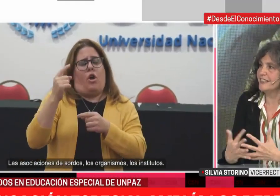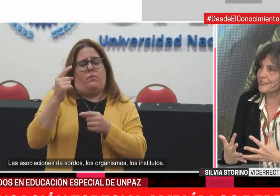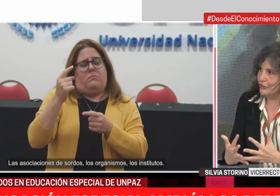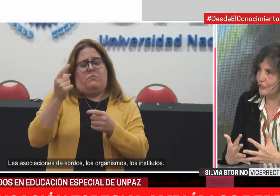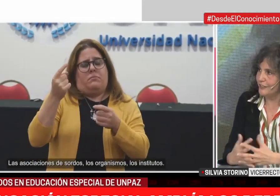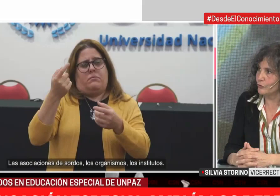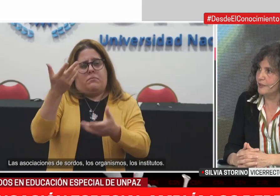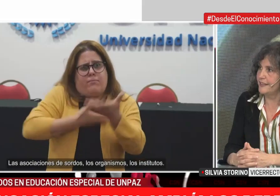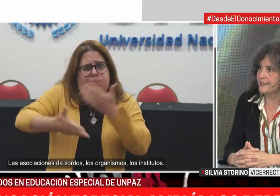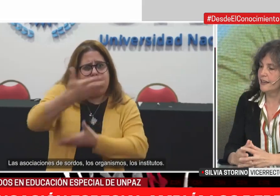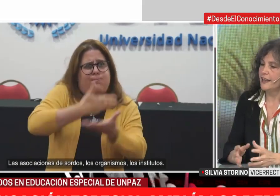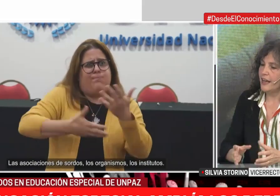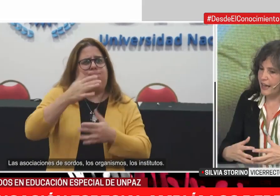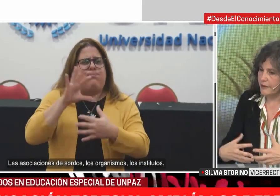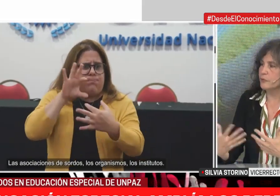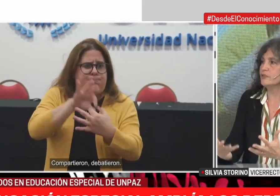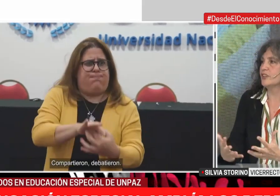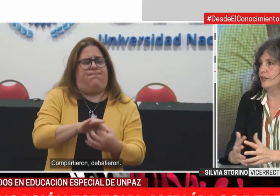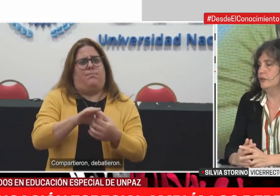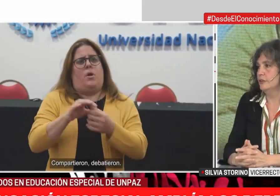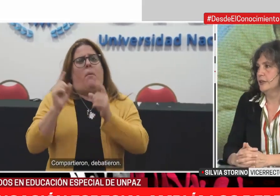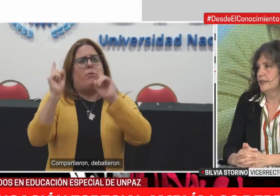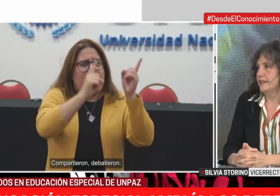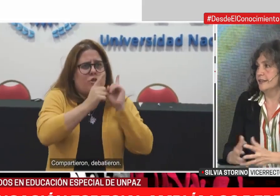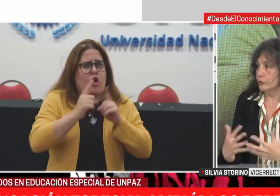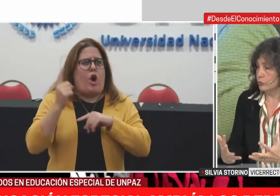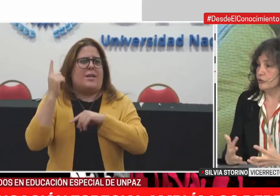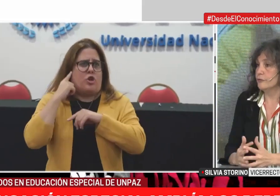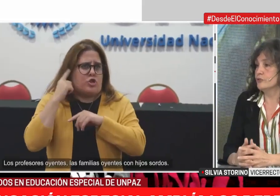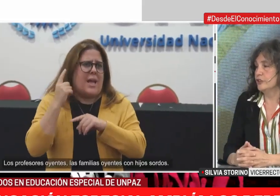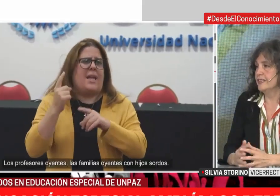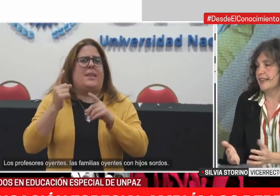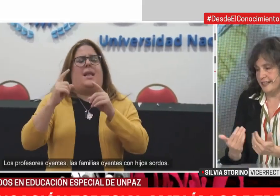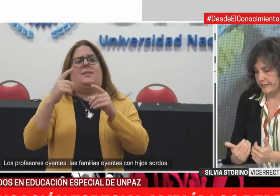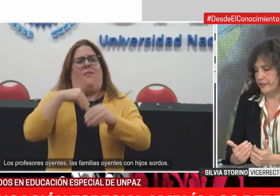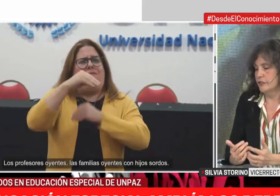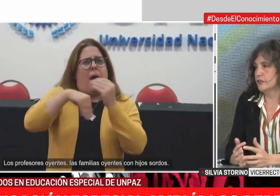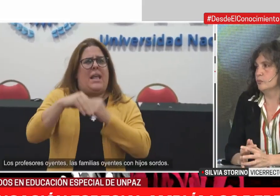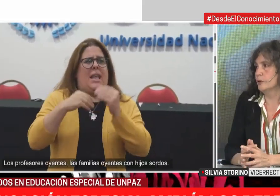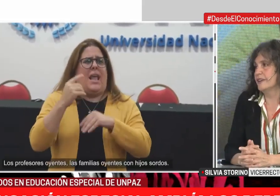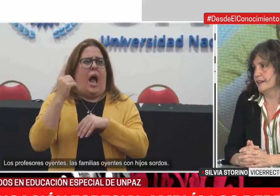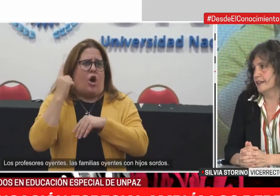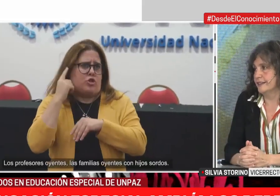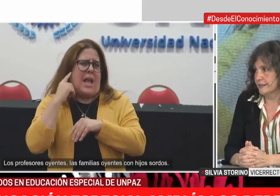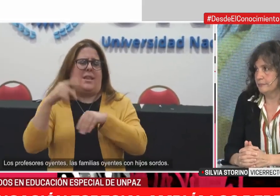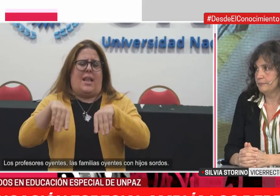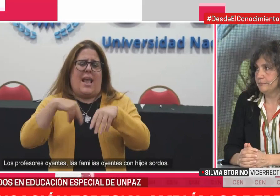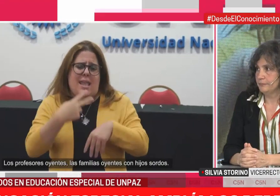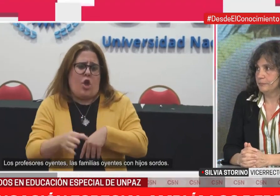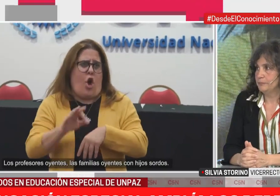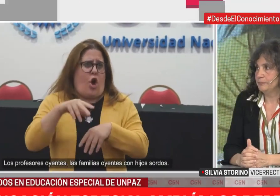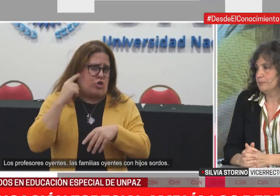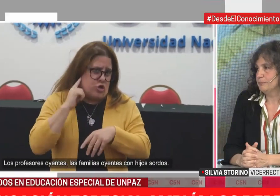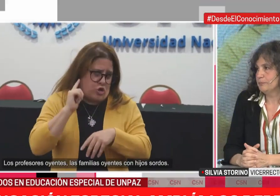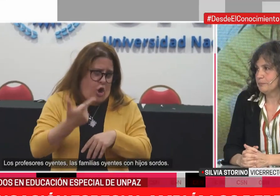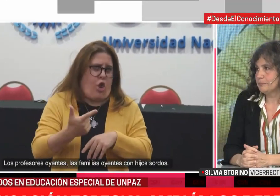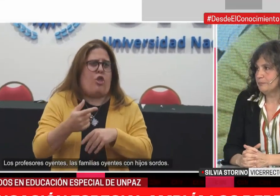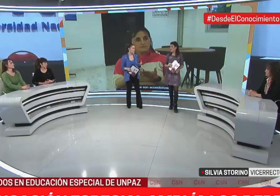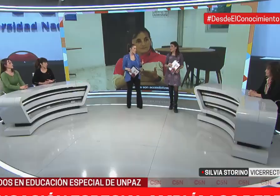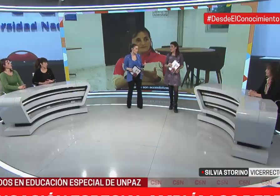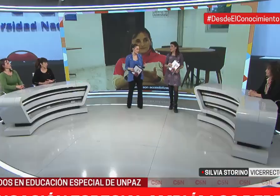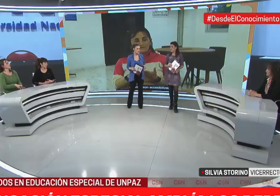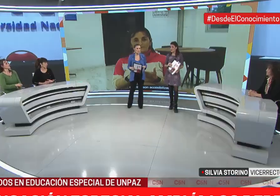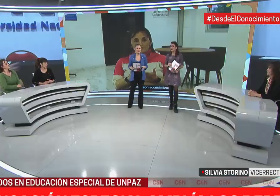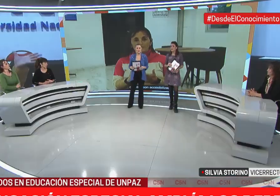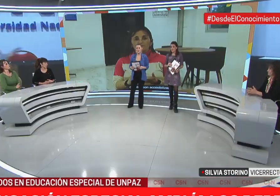desde su inicio y desde su matriz, ha impulsado ese conjunto de funciones al interior de sus propias carreras. Bueno, por lo que sabemos, Solé tiene